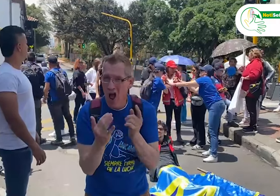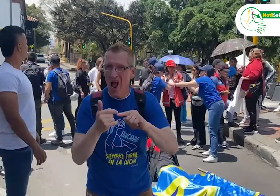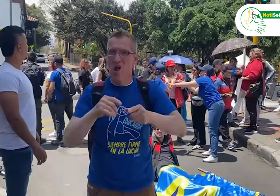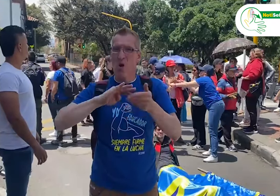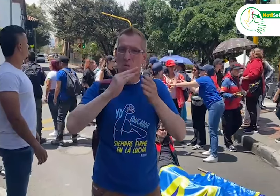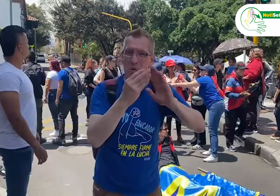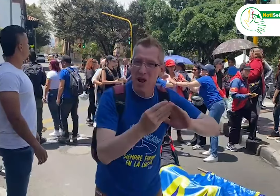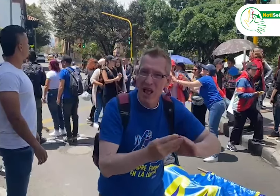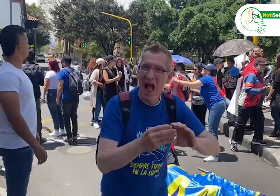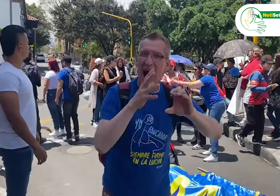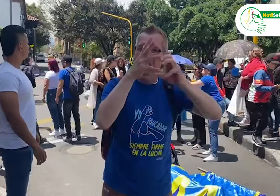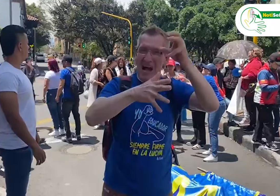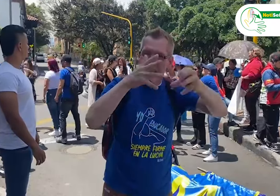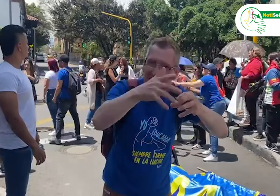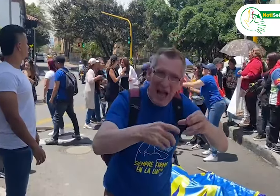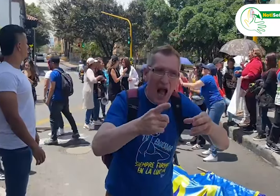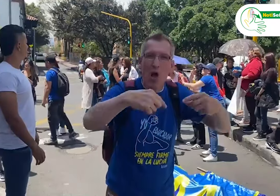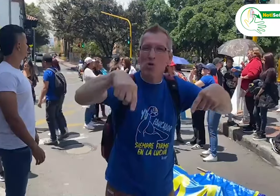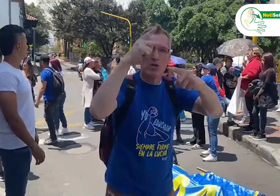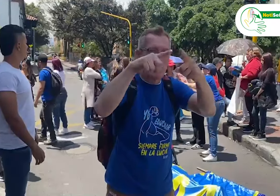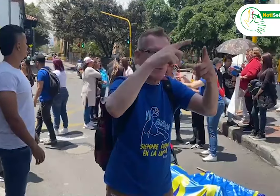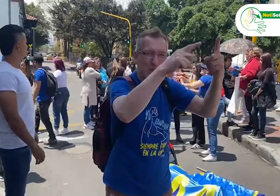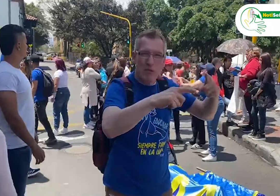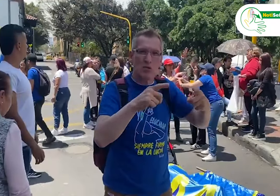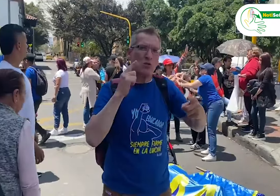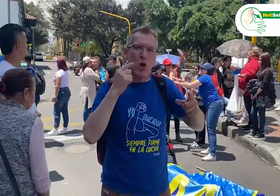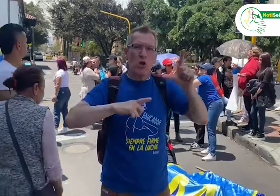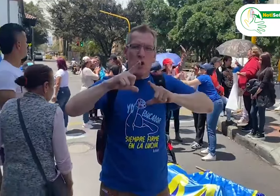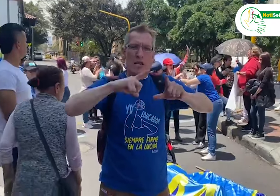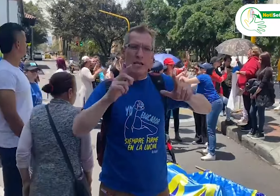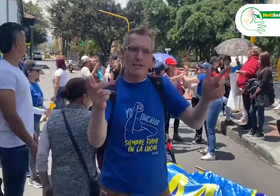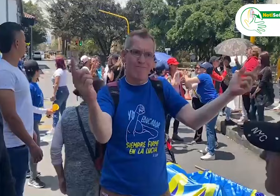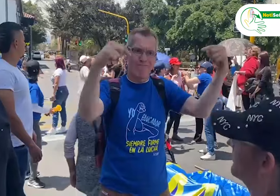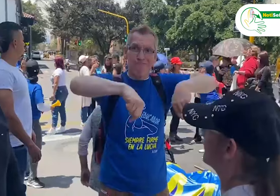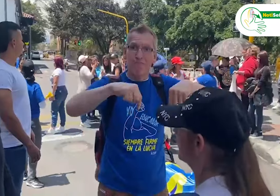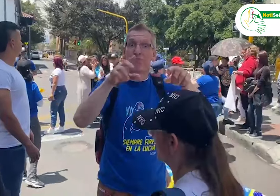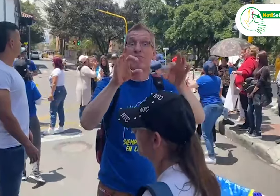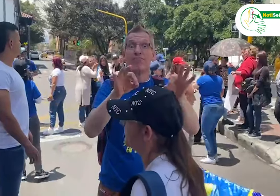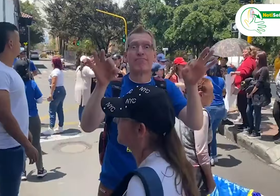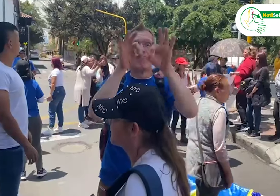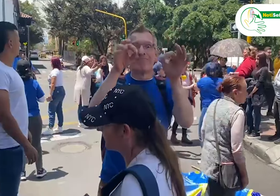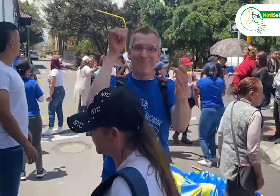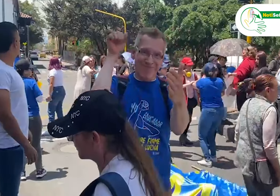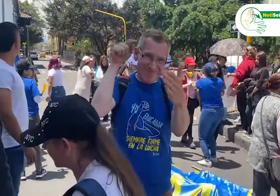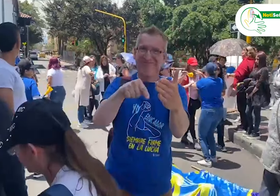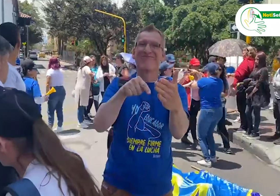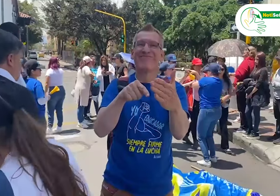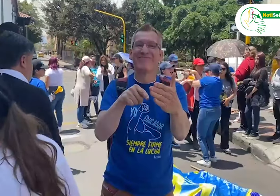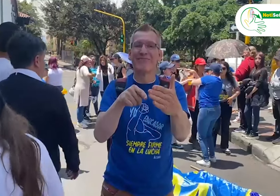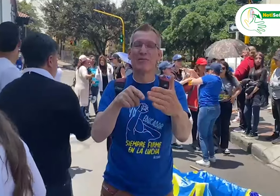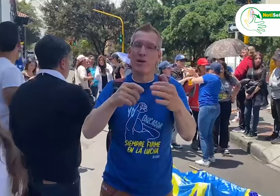aquí, a personas de colegios, de la comunidad, de a CEDUS, también a todos los líderes sordos y más.